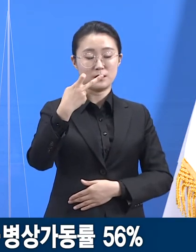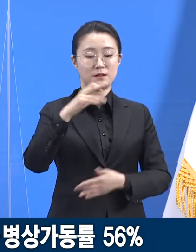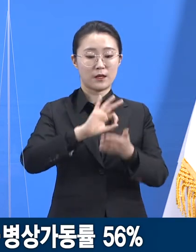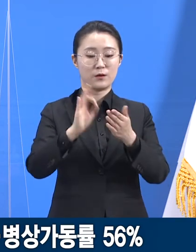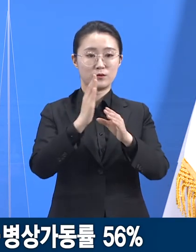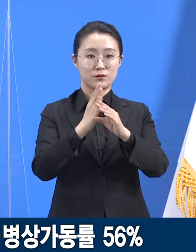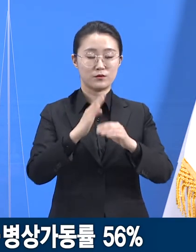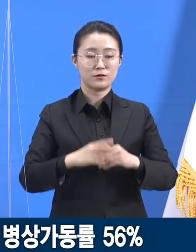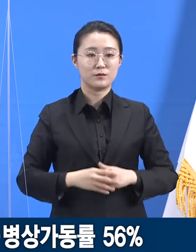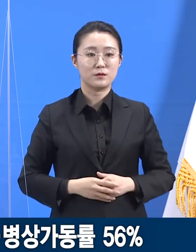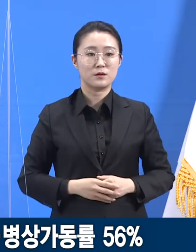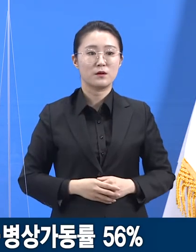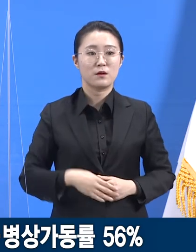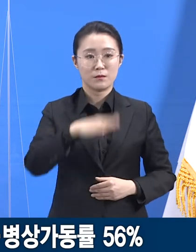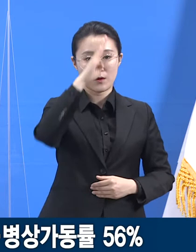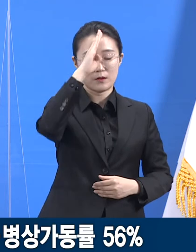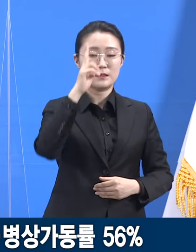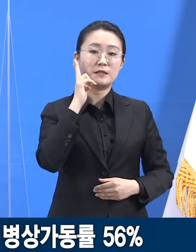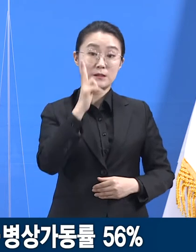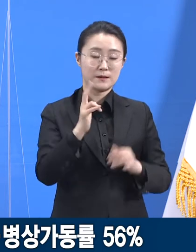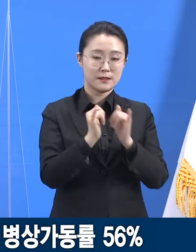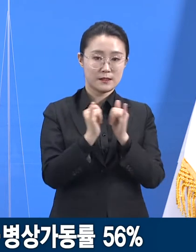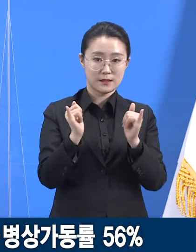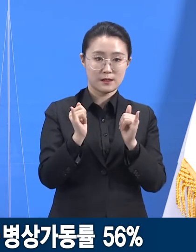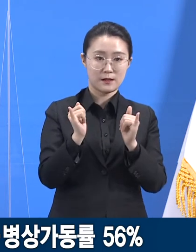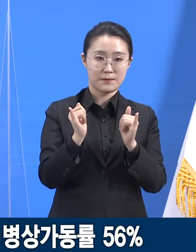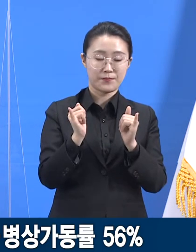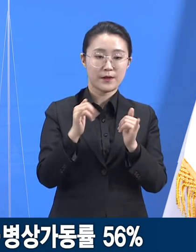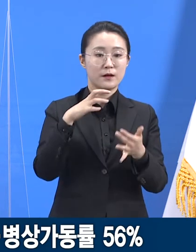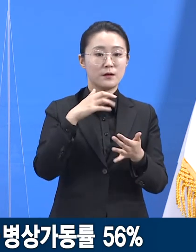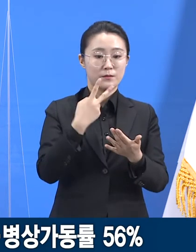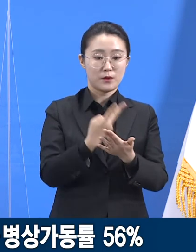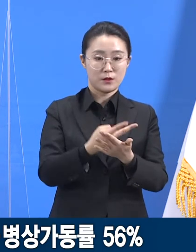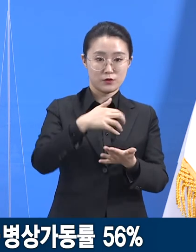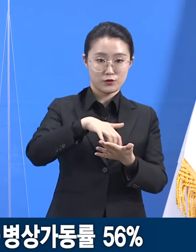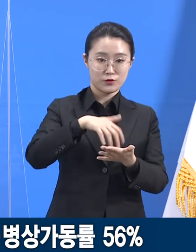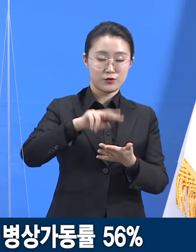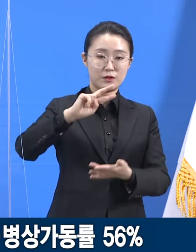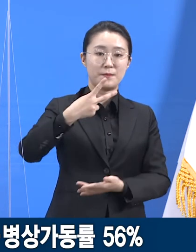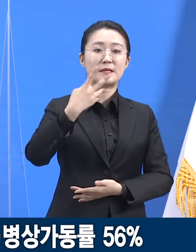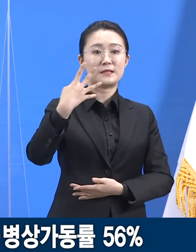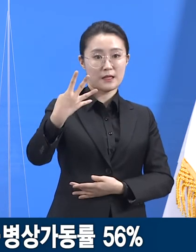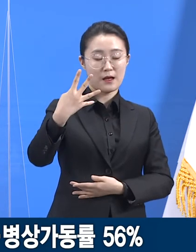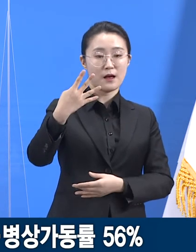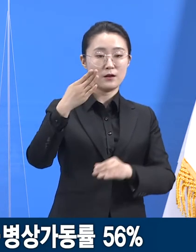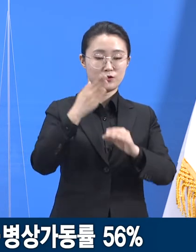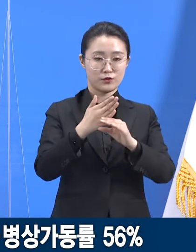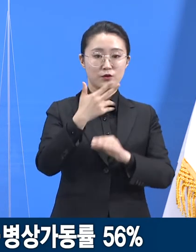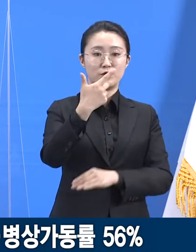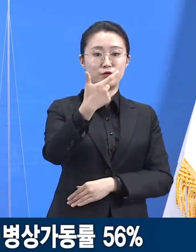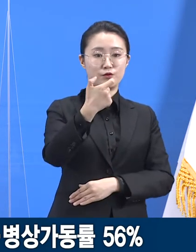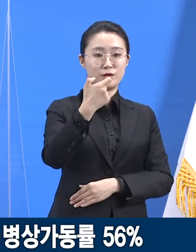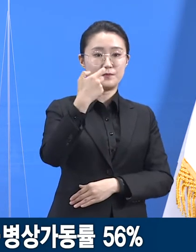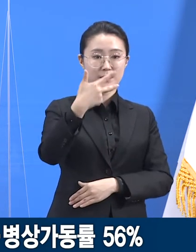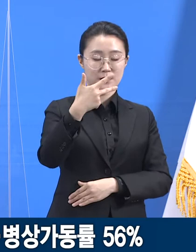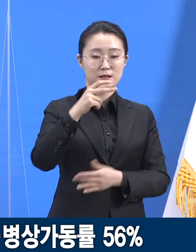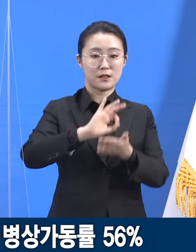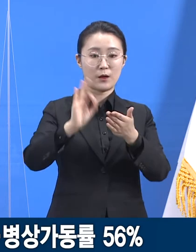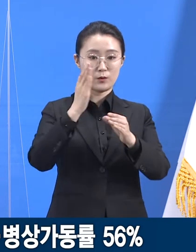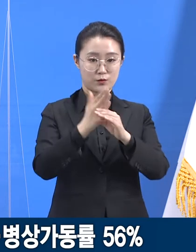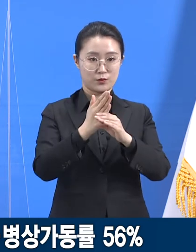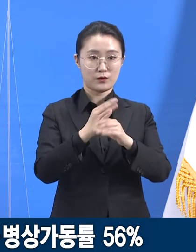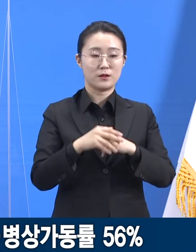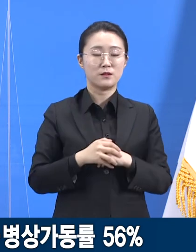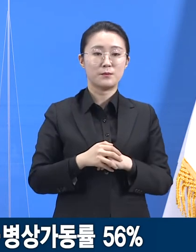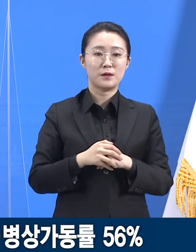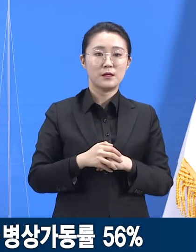중증환자 치료 병상은 204병상이 확보되어 있고 이 중 67개를 사용하고 있습니다. 현재 가동률은